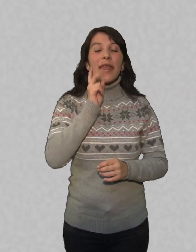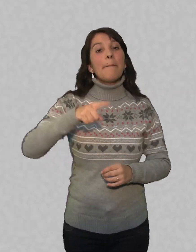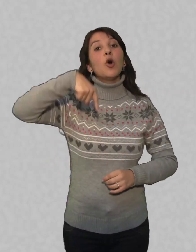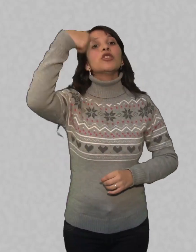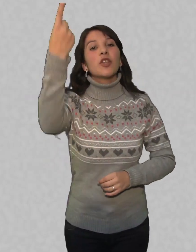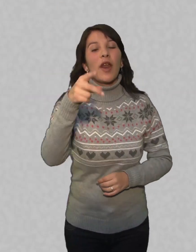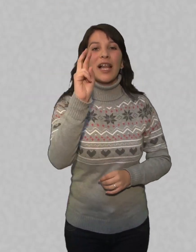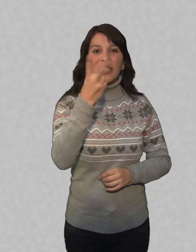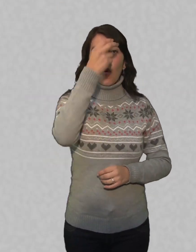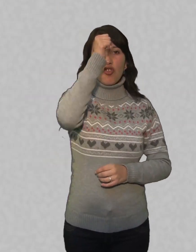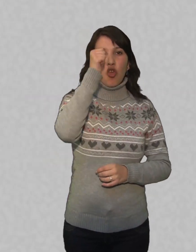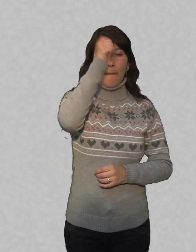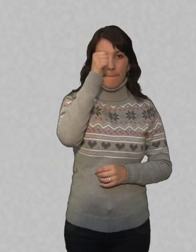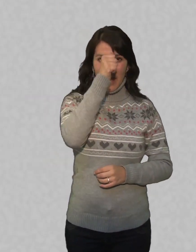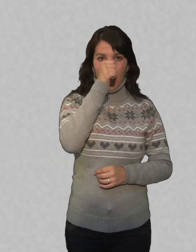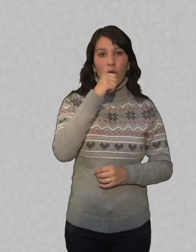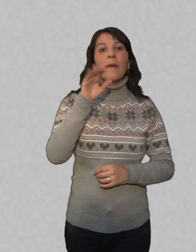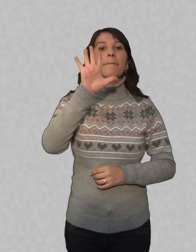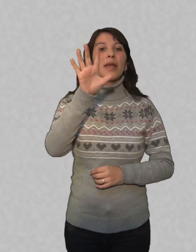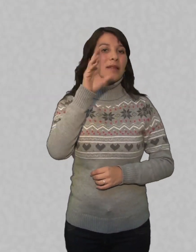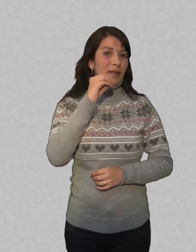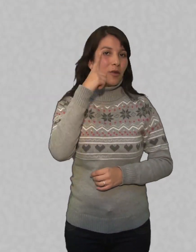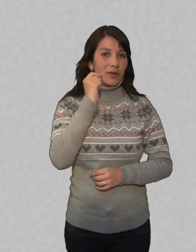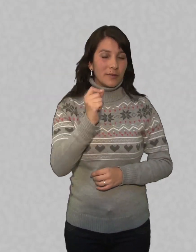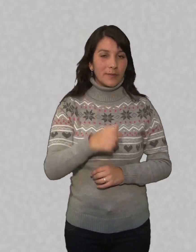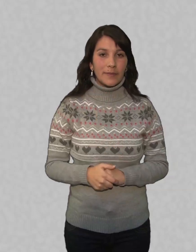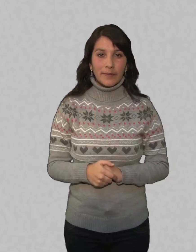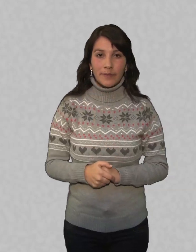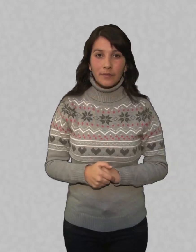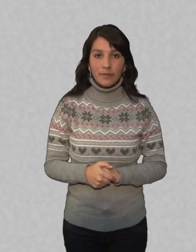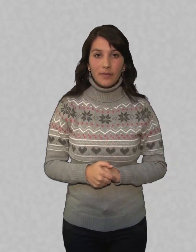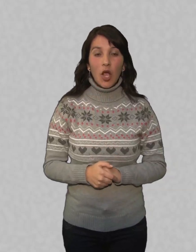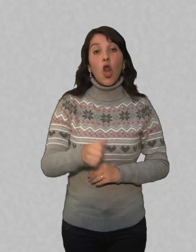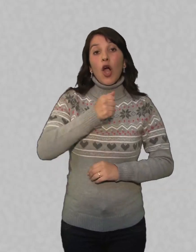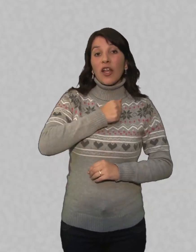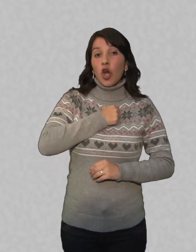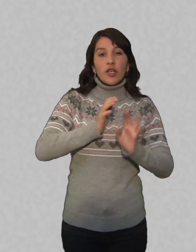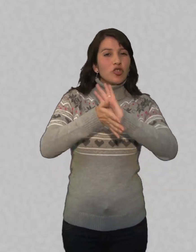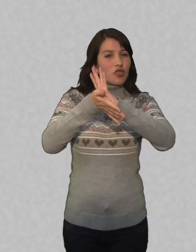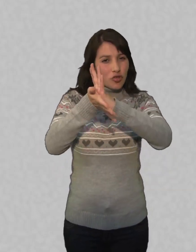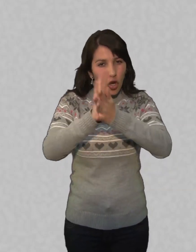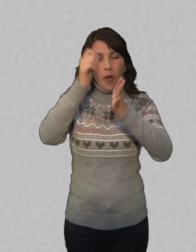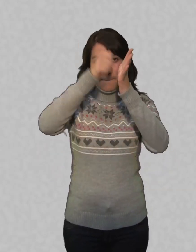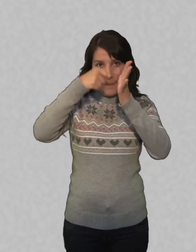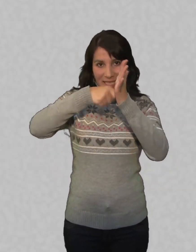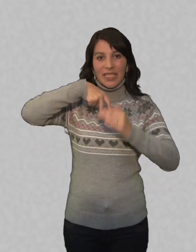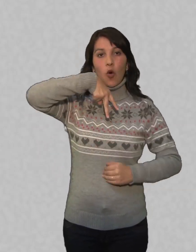posterior al segundo domingo de Pentecostés. Los católicos, todo el mes de junio, miran el corazón